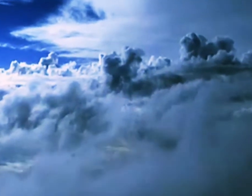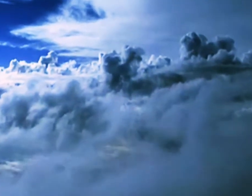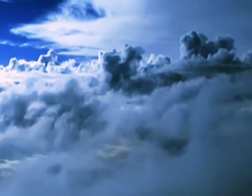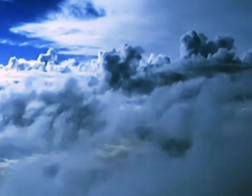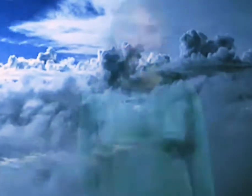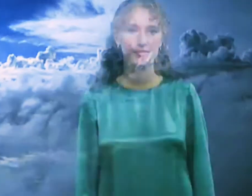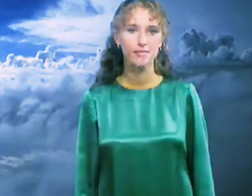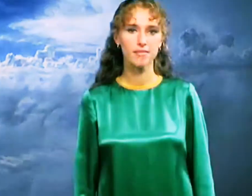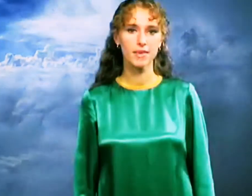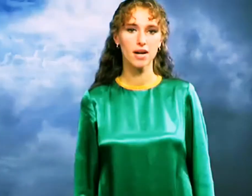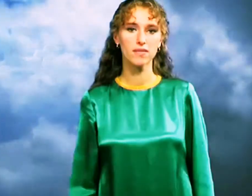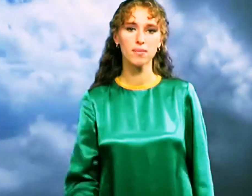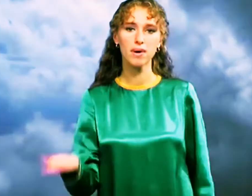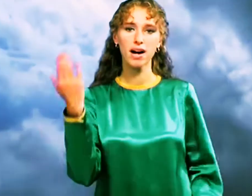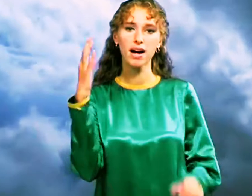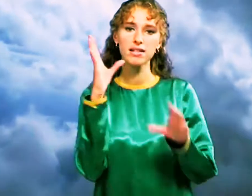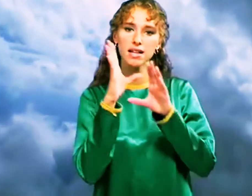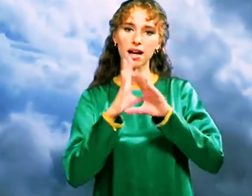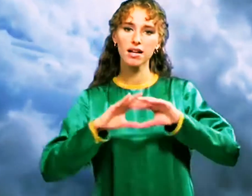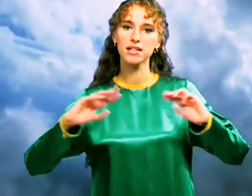Давно погасли огни